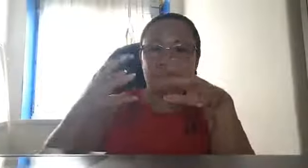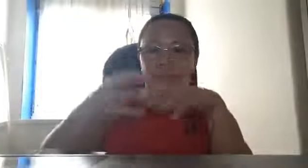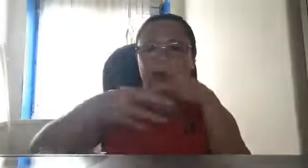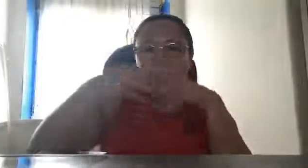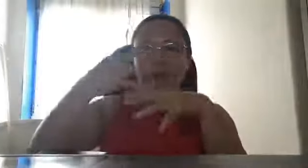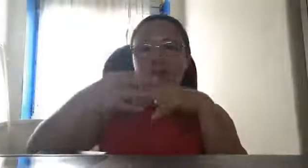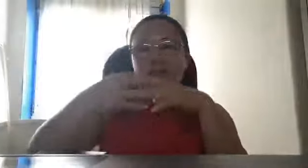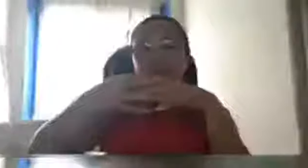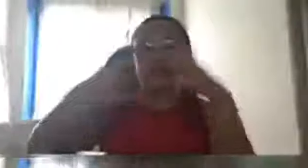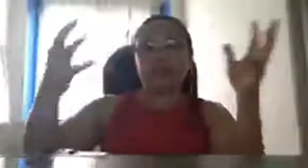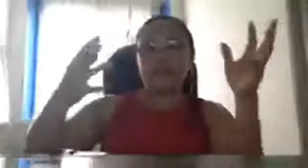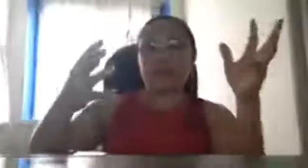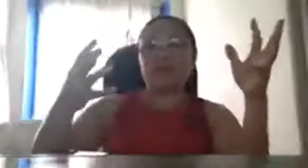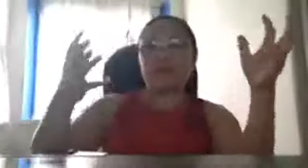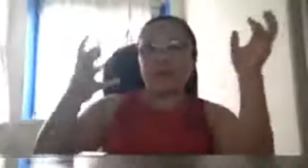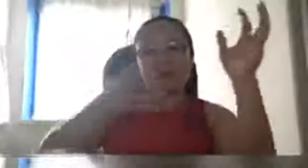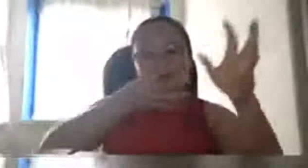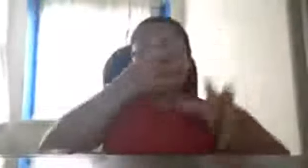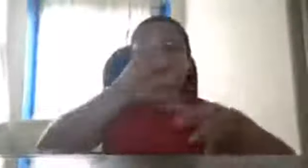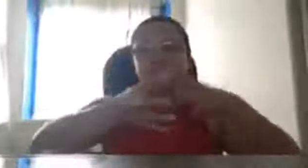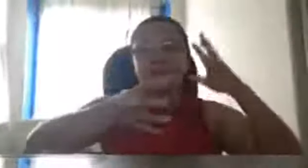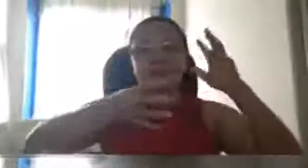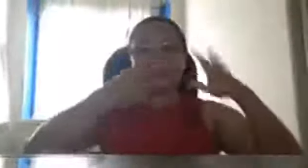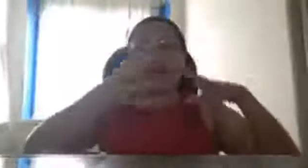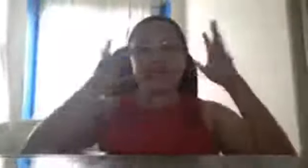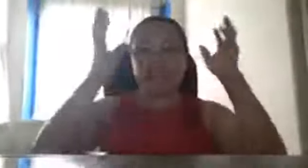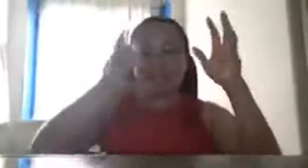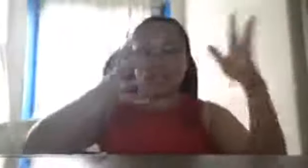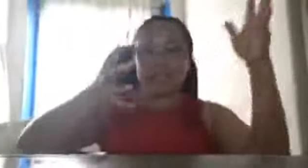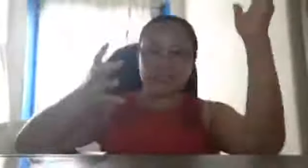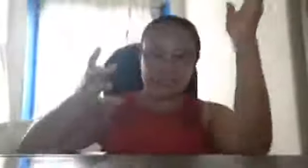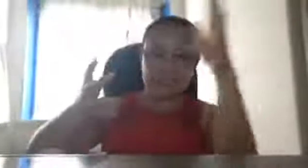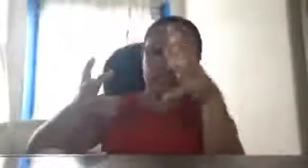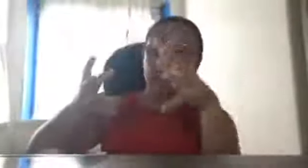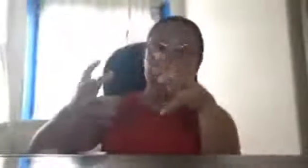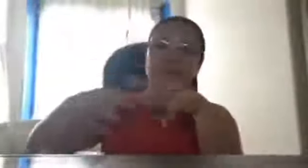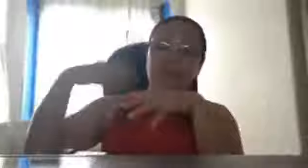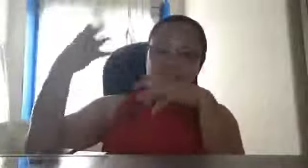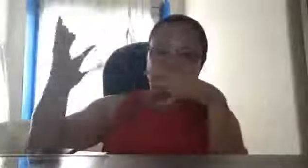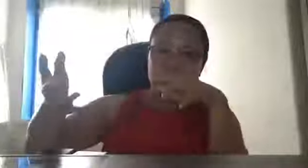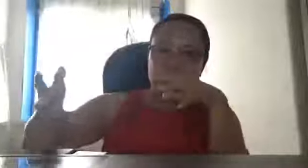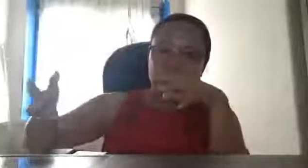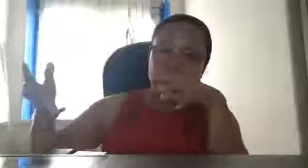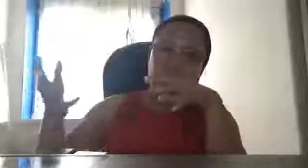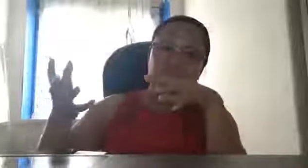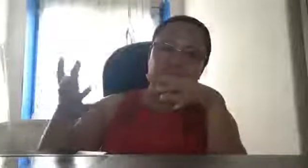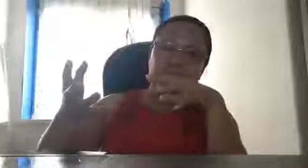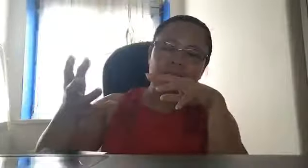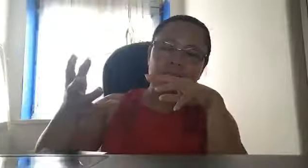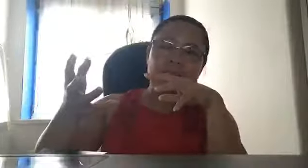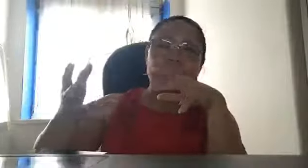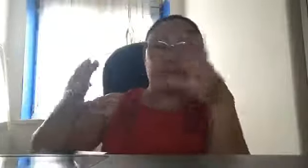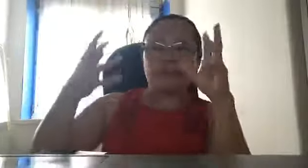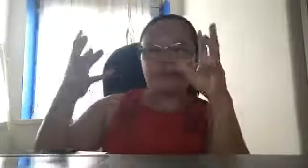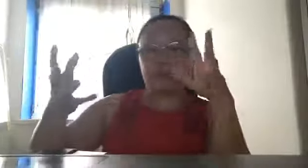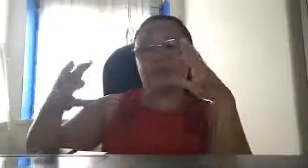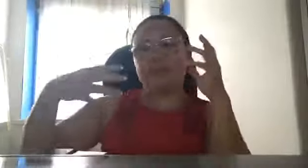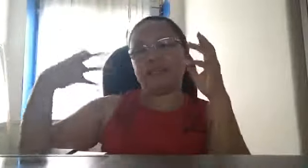'n para kasi pag magpaliwanag ang military Chinese dyan sa ating military sa Pilipinas mamaya sabihin ng